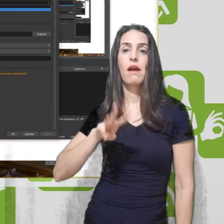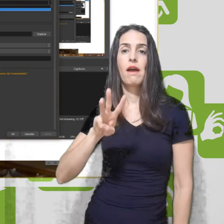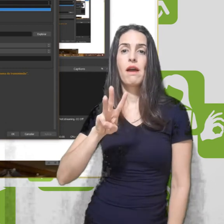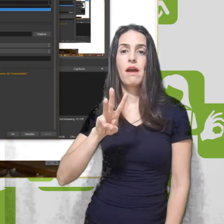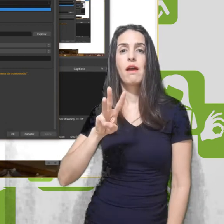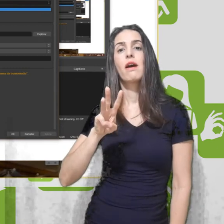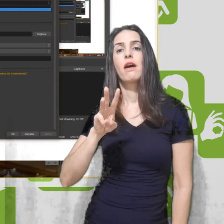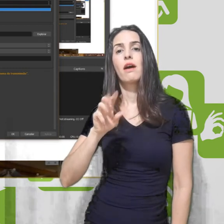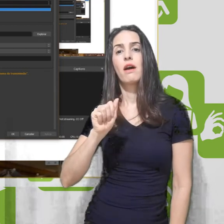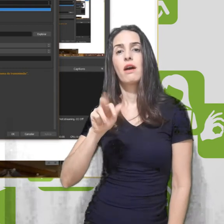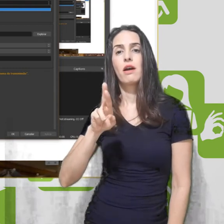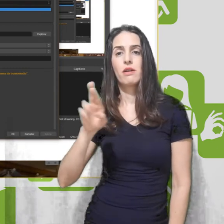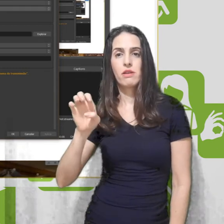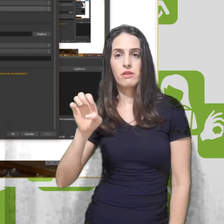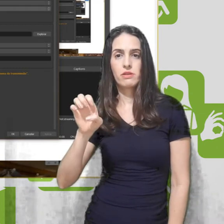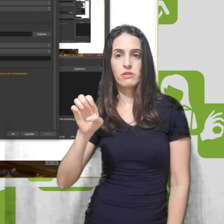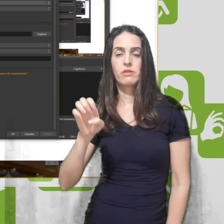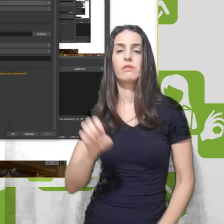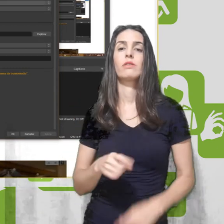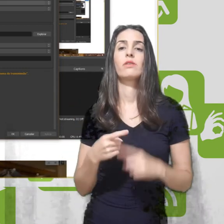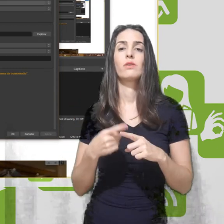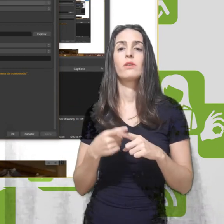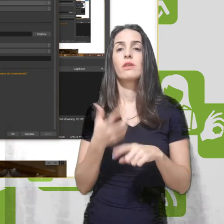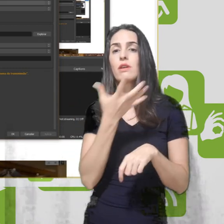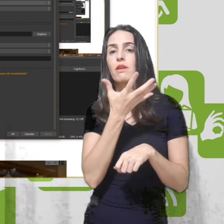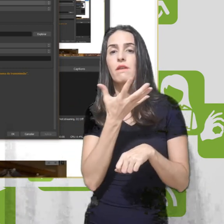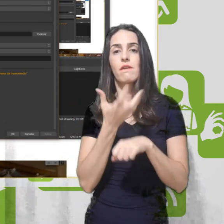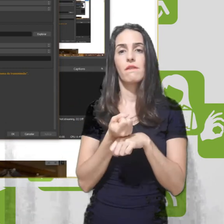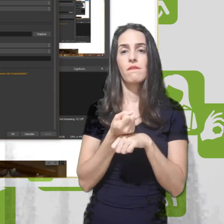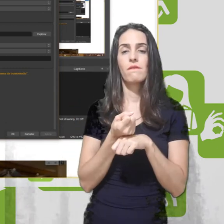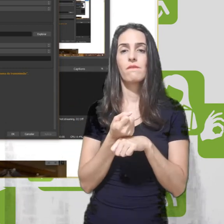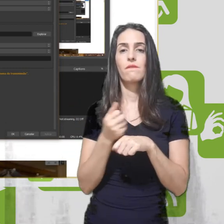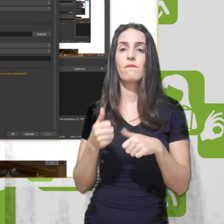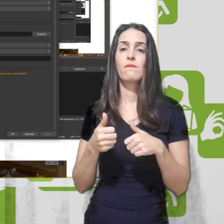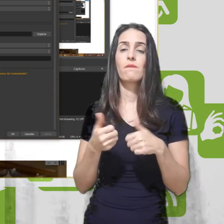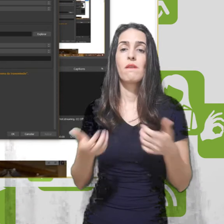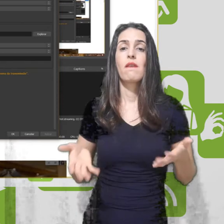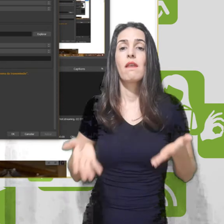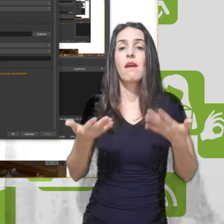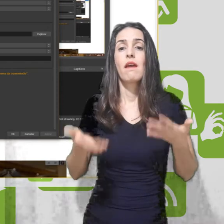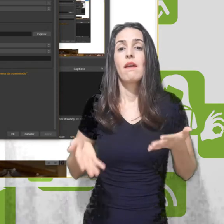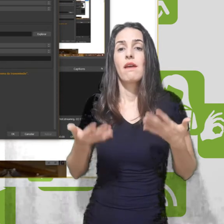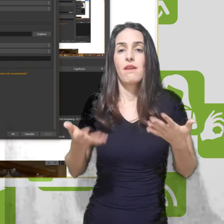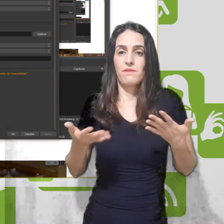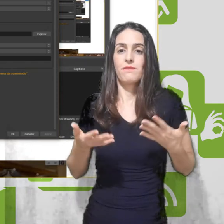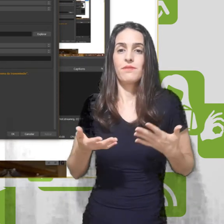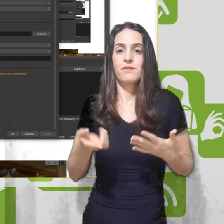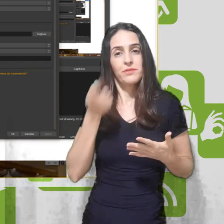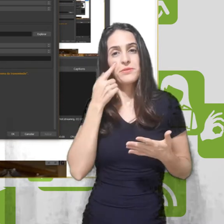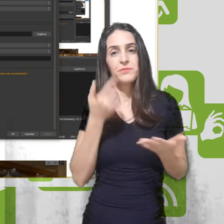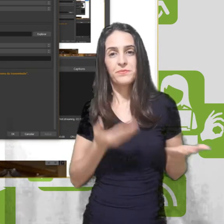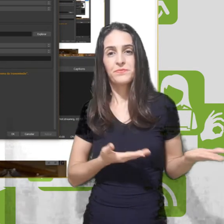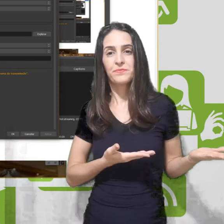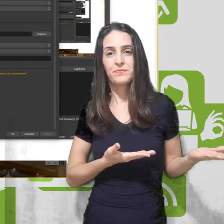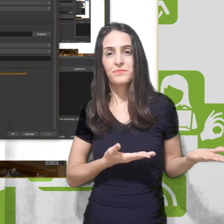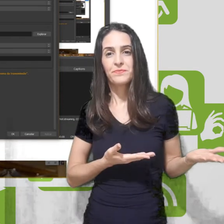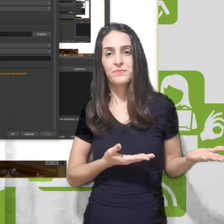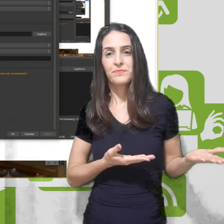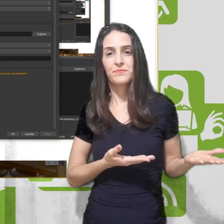utilizem a opção hardware para ficar uma gravação que vai pesar menos assim durante o processo, né? Não que vai